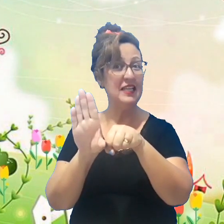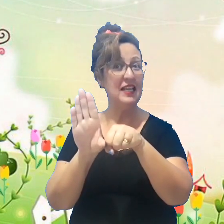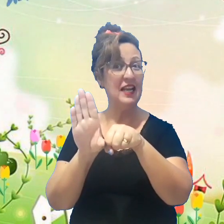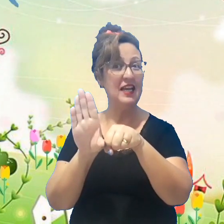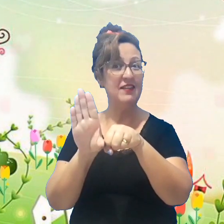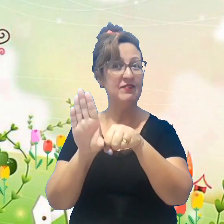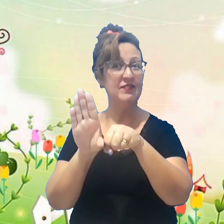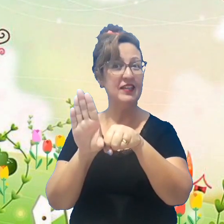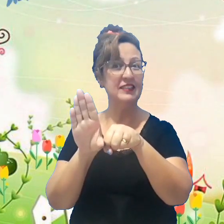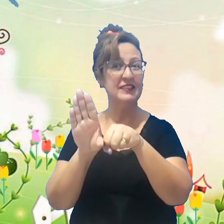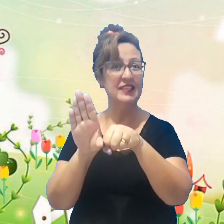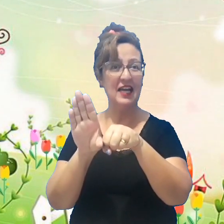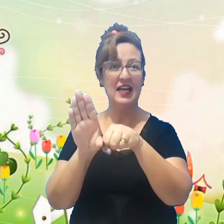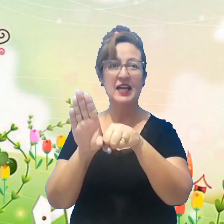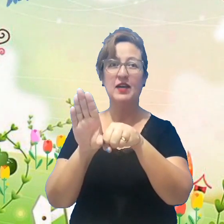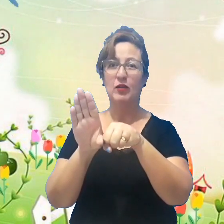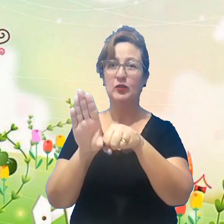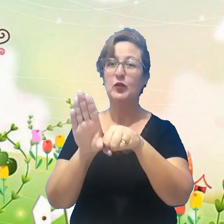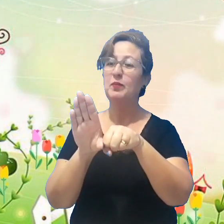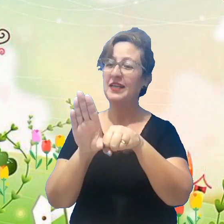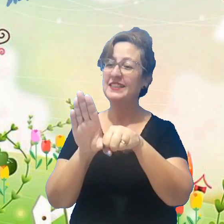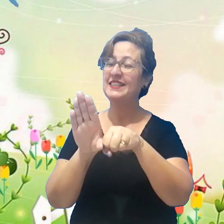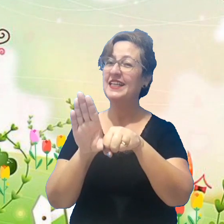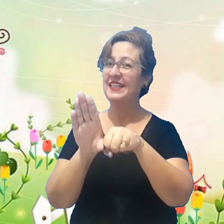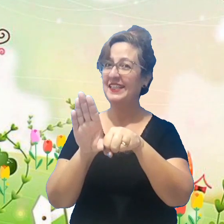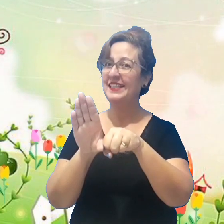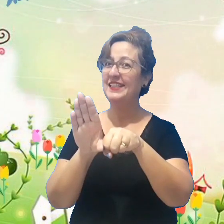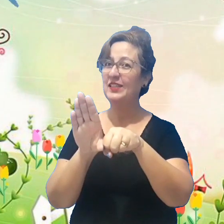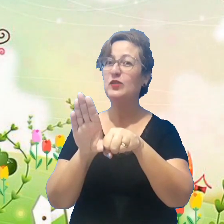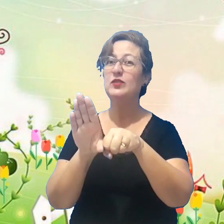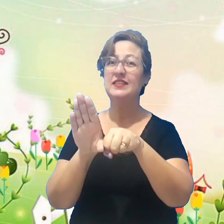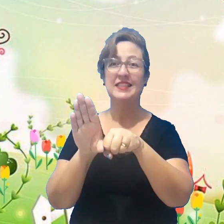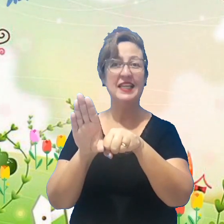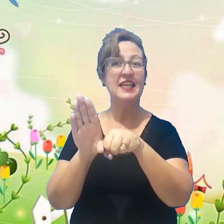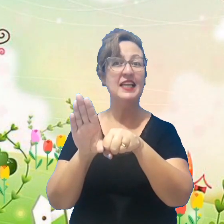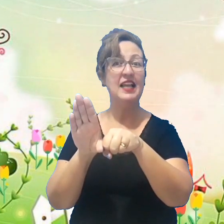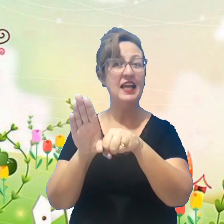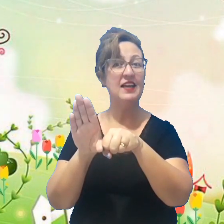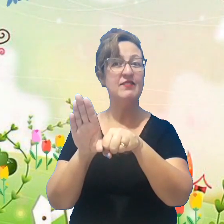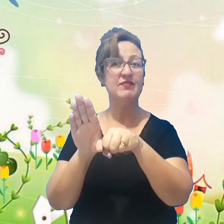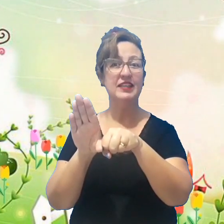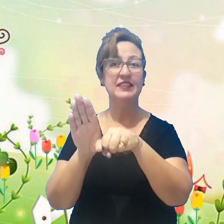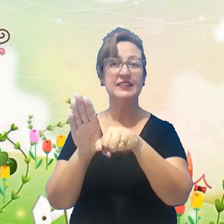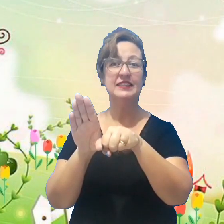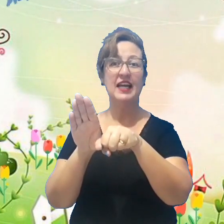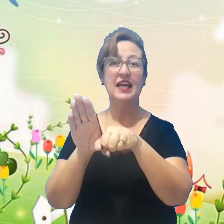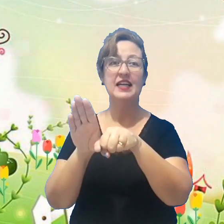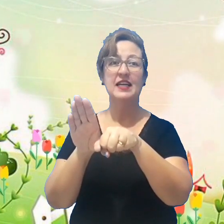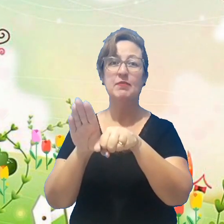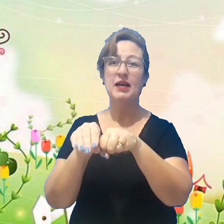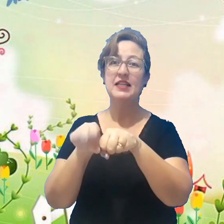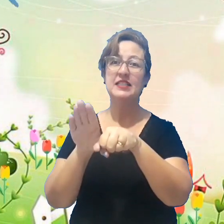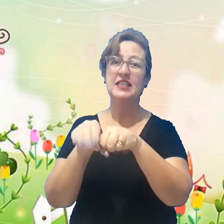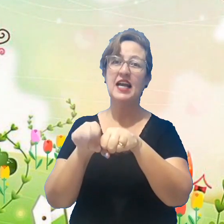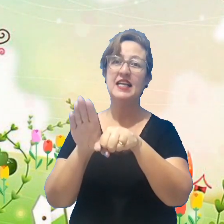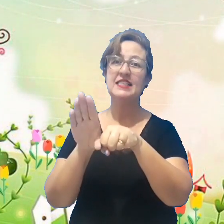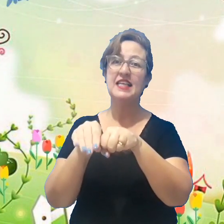levanta, outro passarinho se levanta Bate as